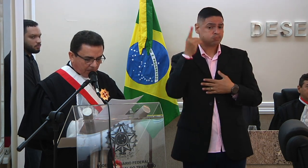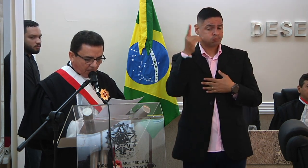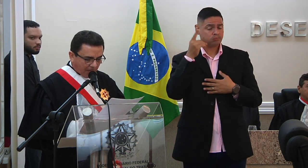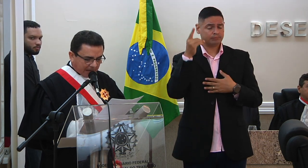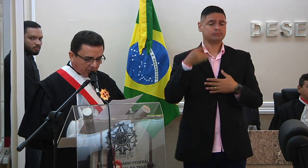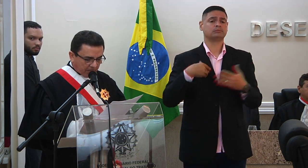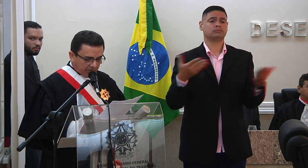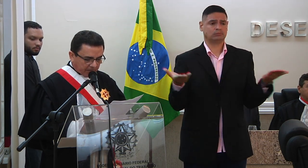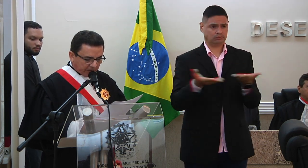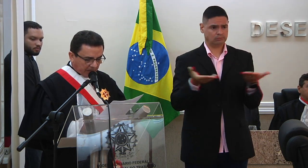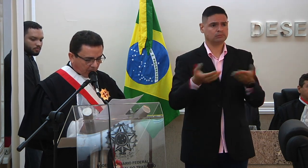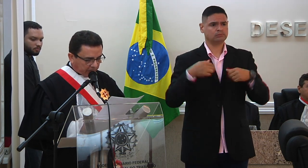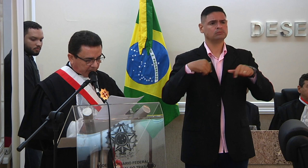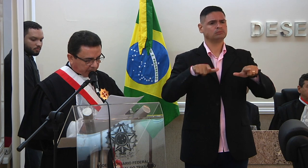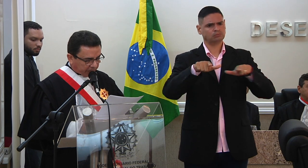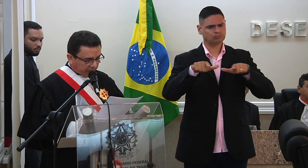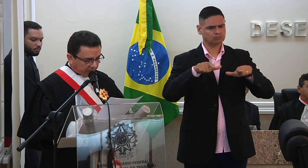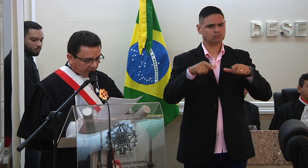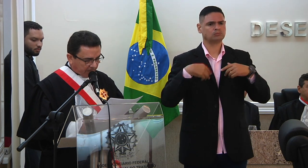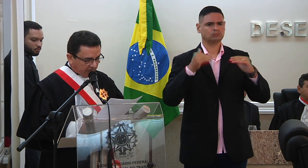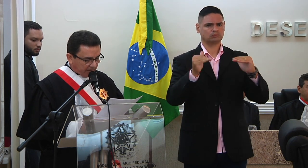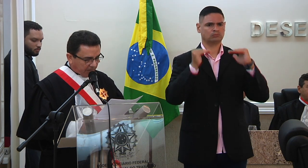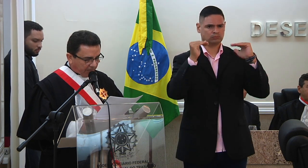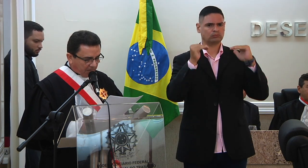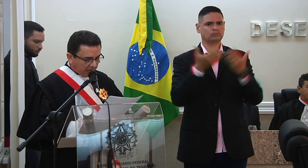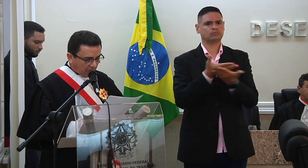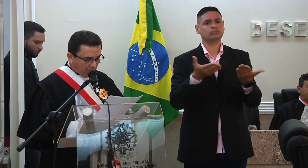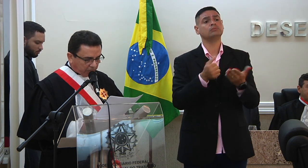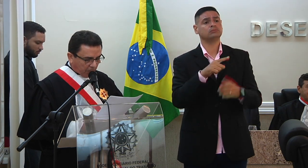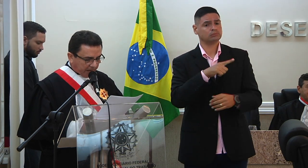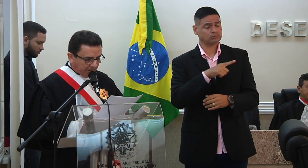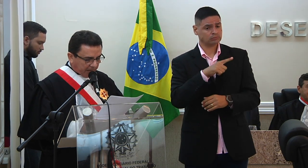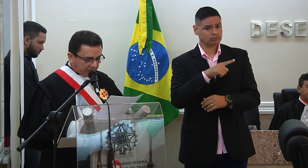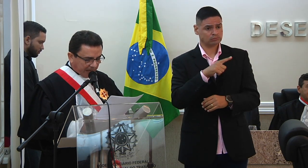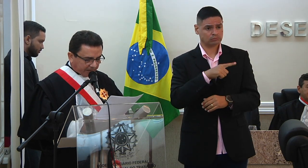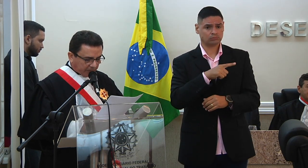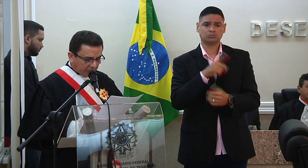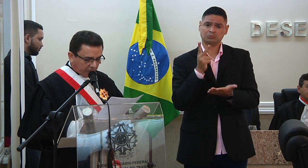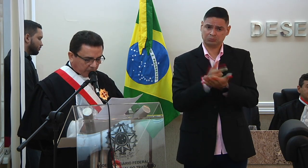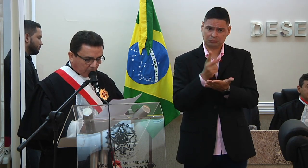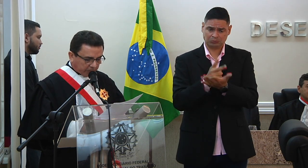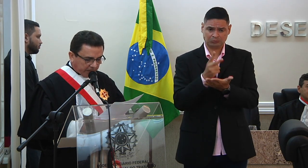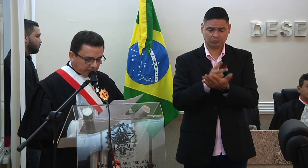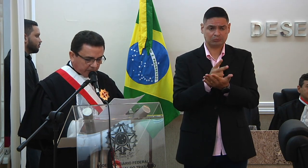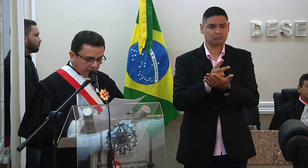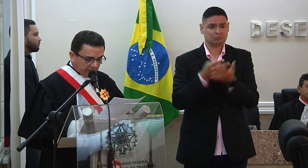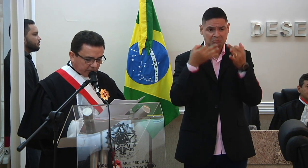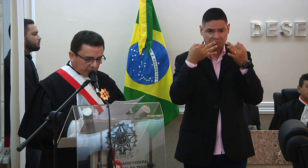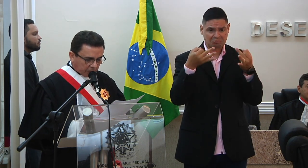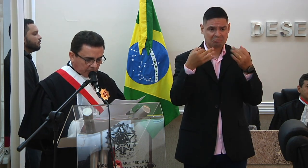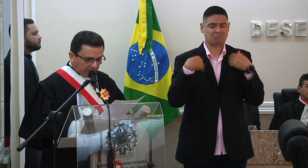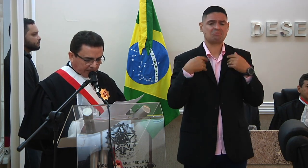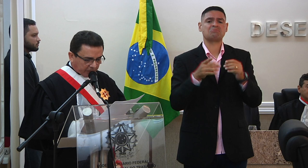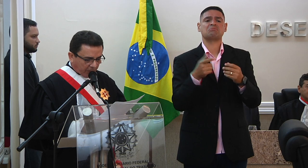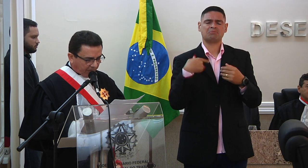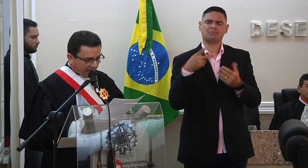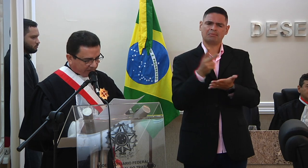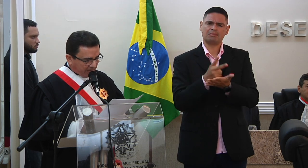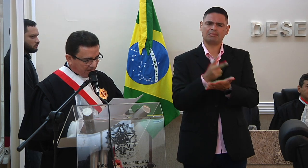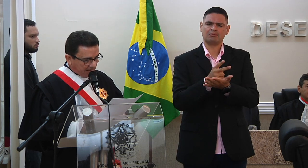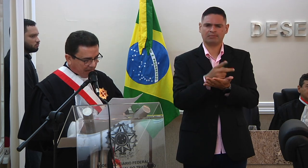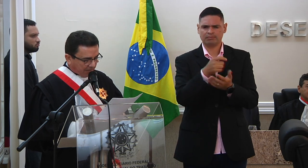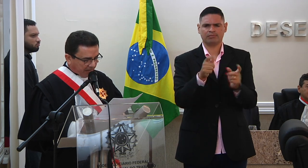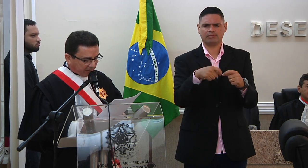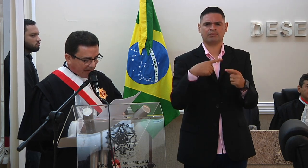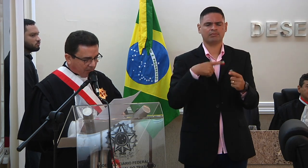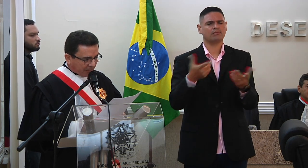honraram e honram o quadro desta corte de justiça de forma que costumeiramente atenciosa e cortês de tudo faziam e